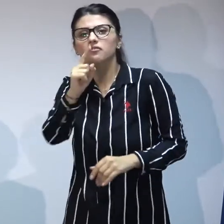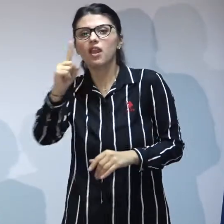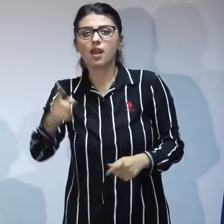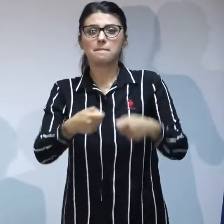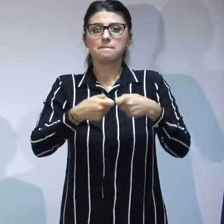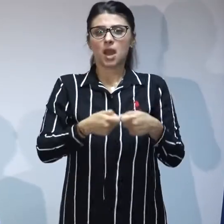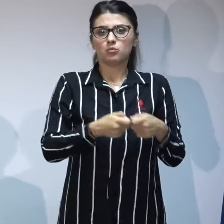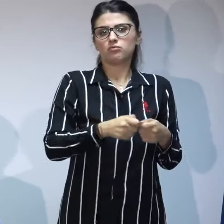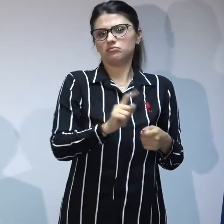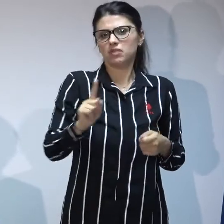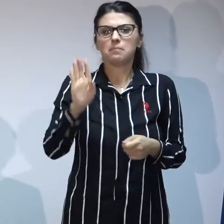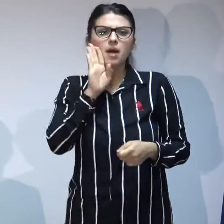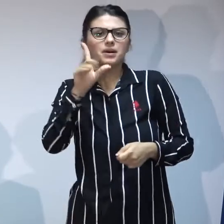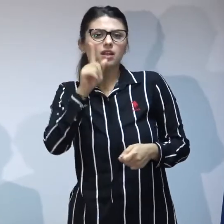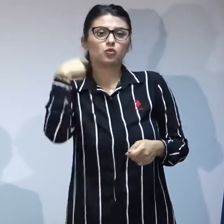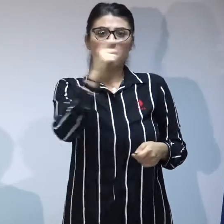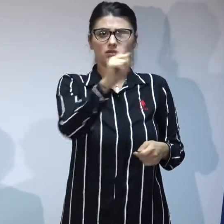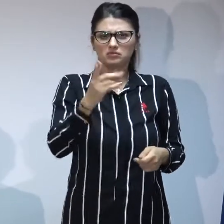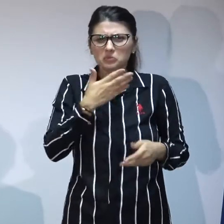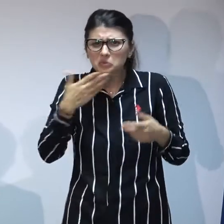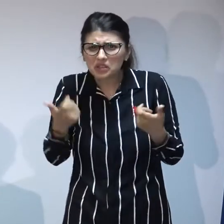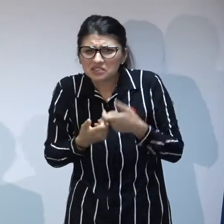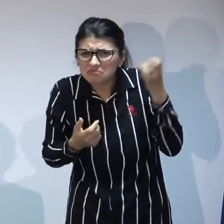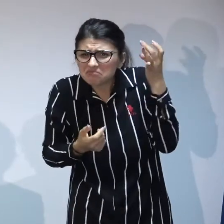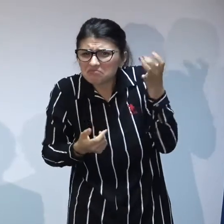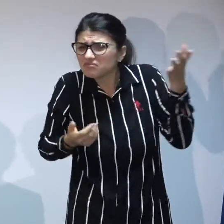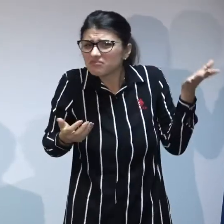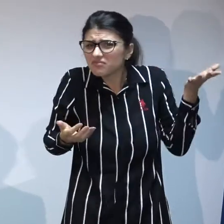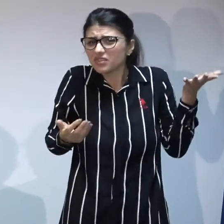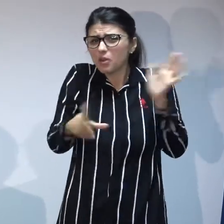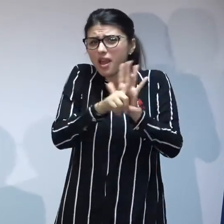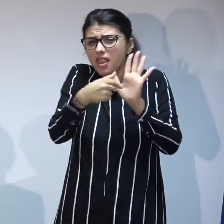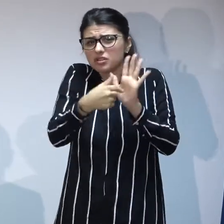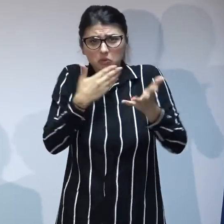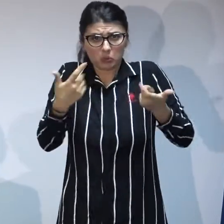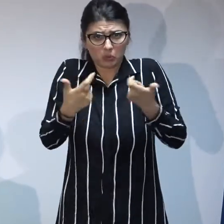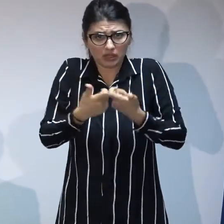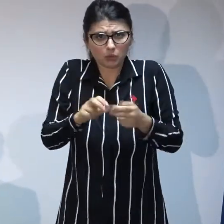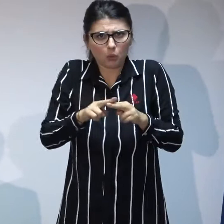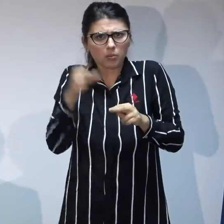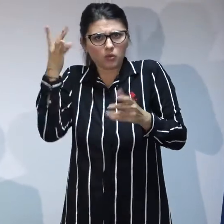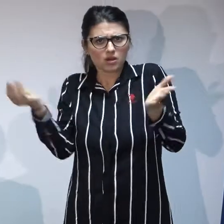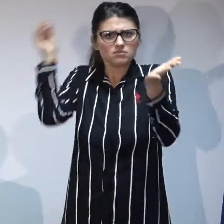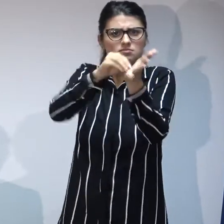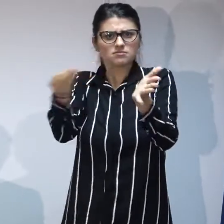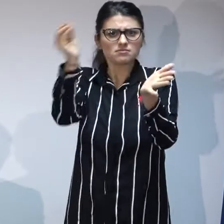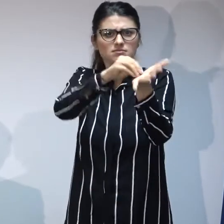lucru lucru nu este nicăieri prevăzut în actuala legislație și nu știu câți